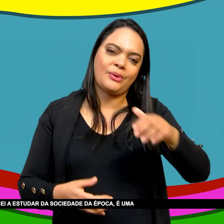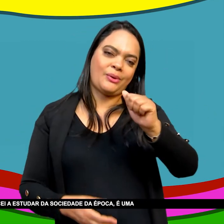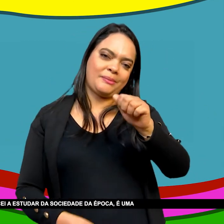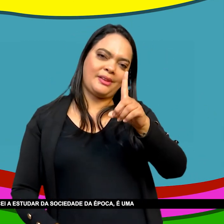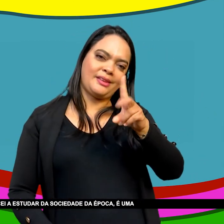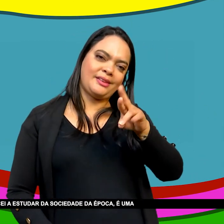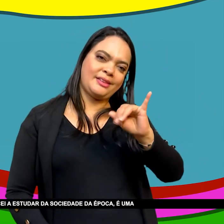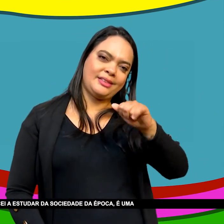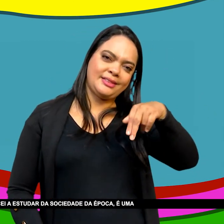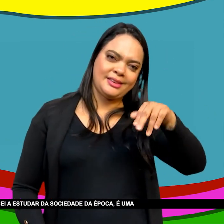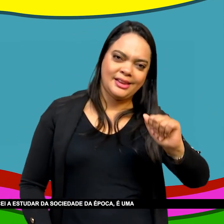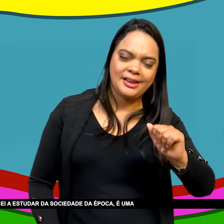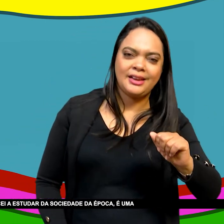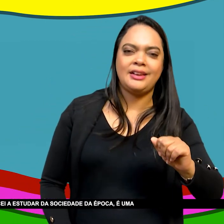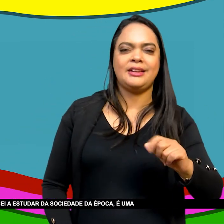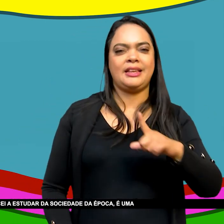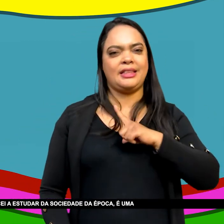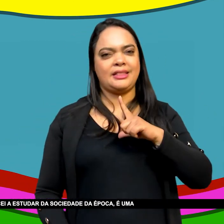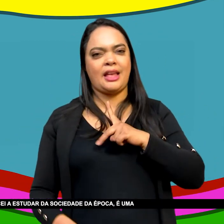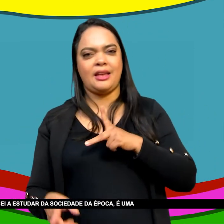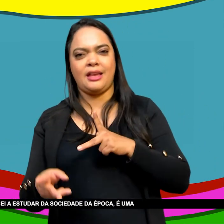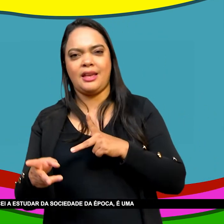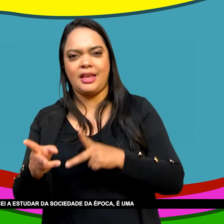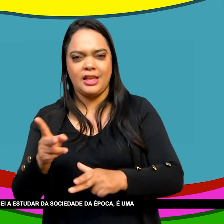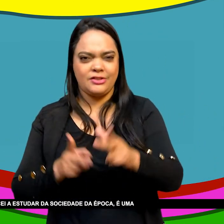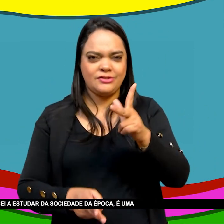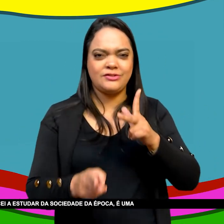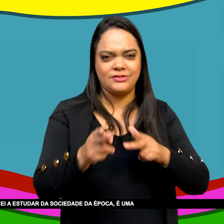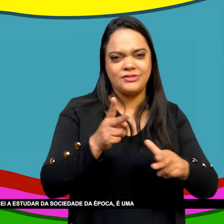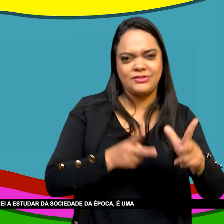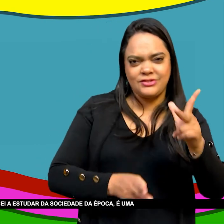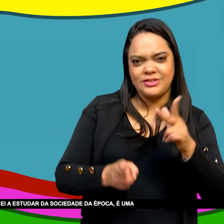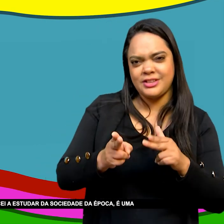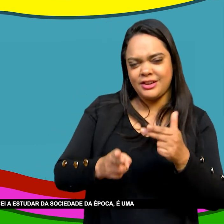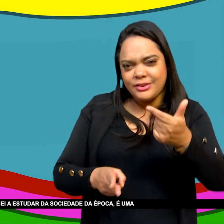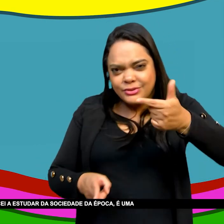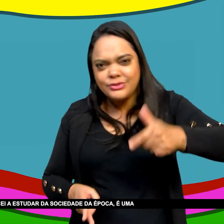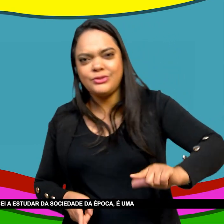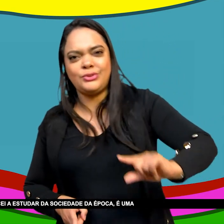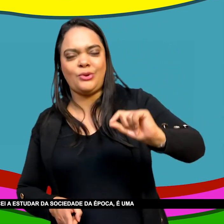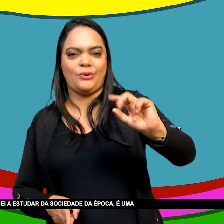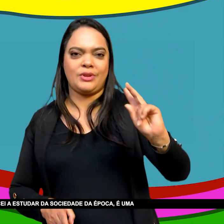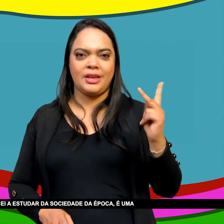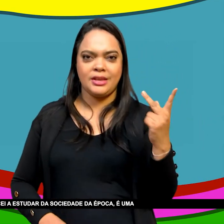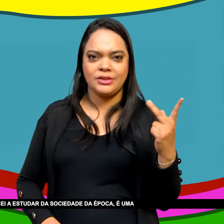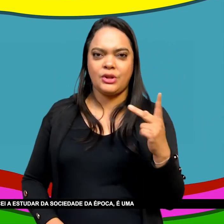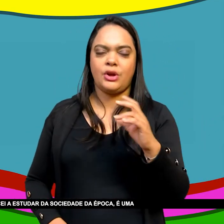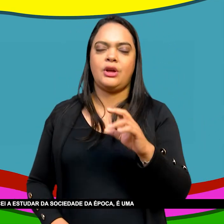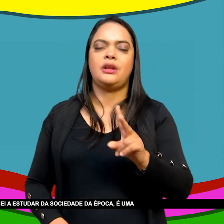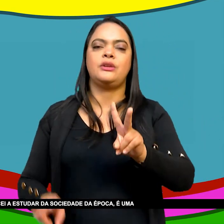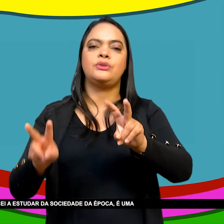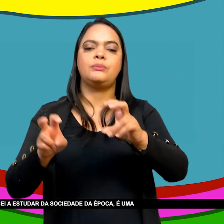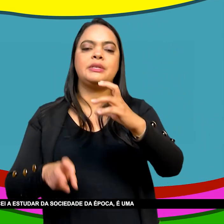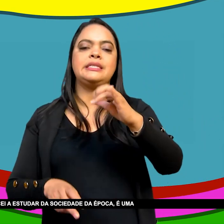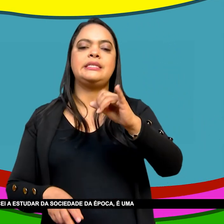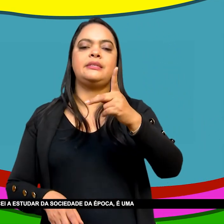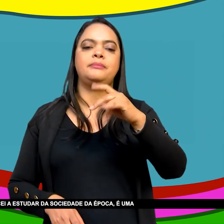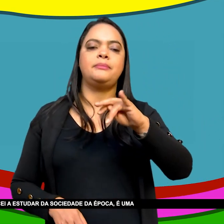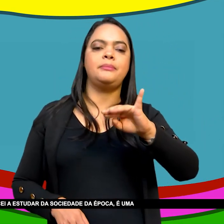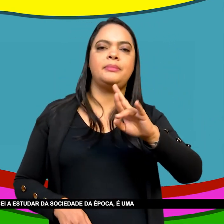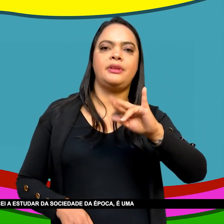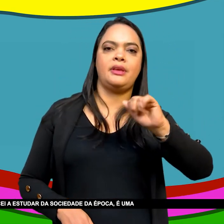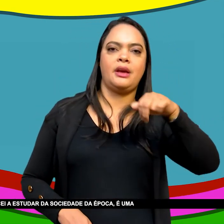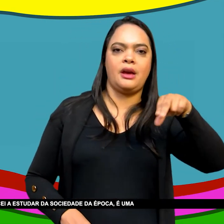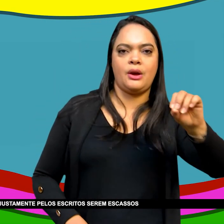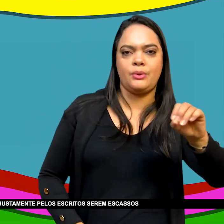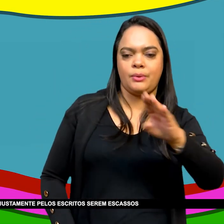Relativizado Essa visão Pelo seguinte Pelo que Comecei a estudar Da sociedade Da